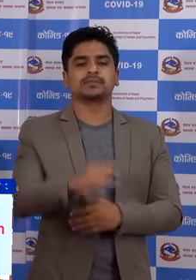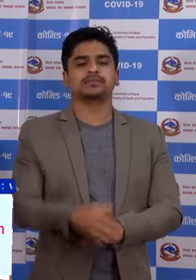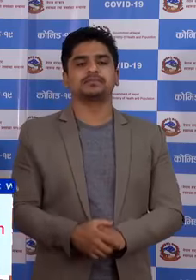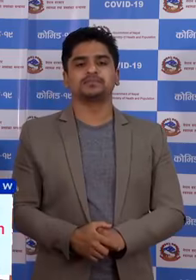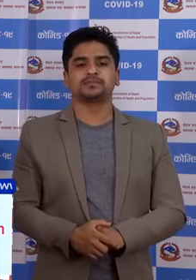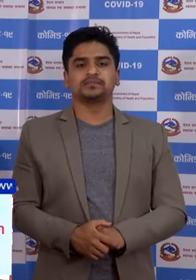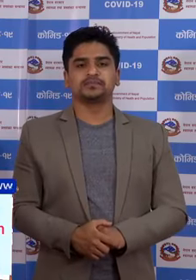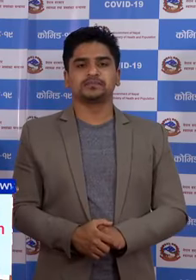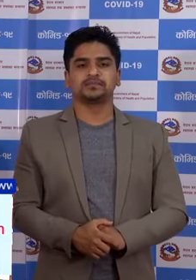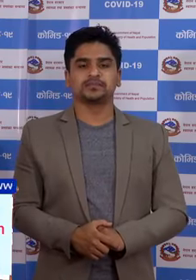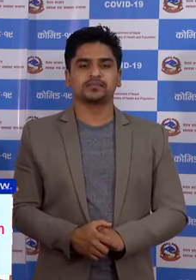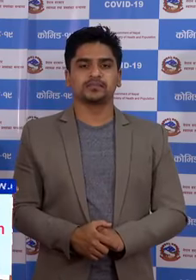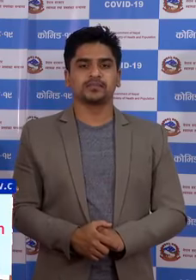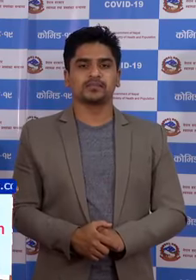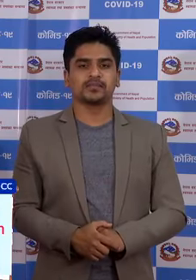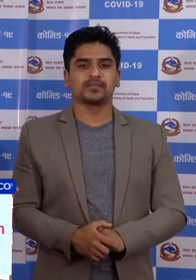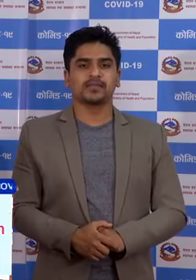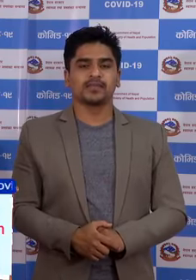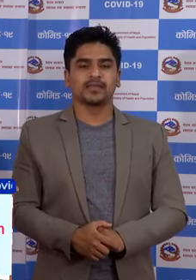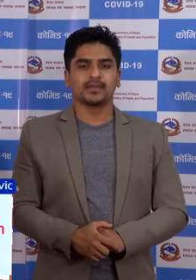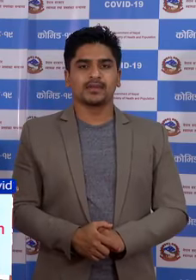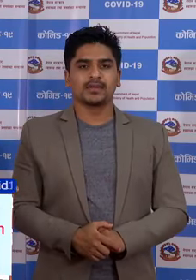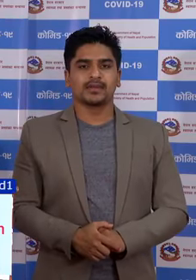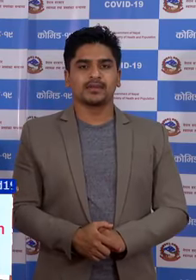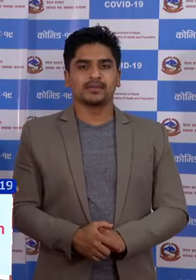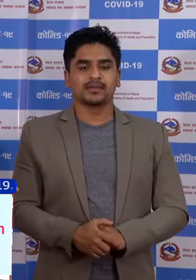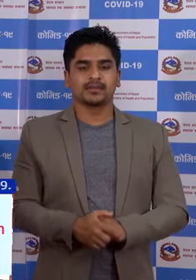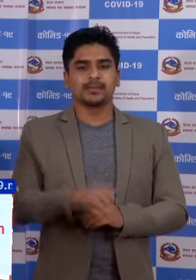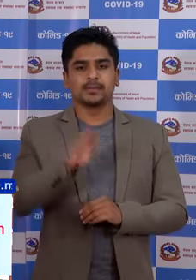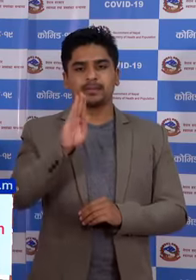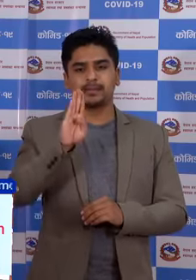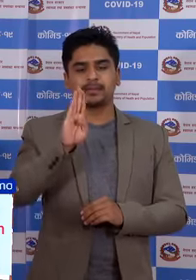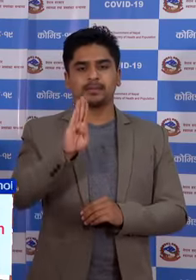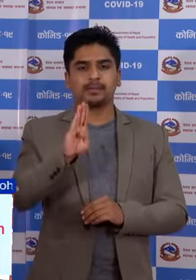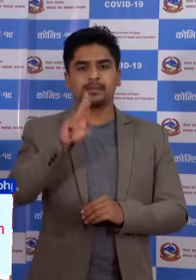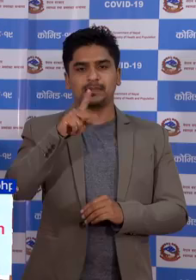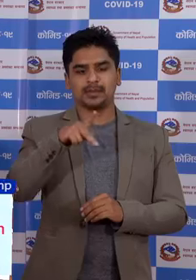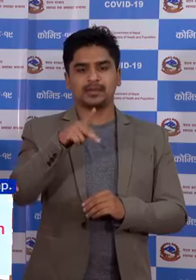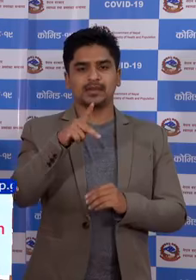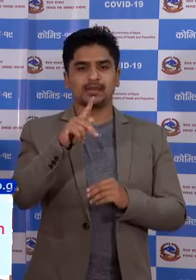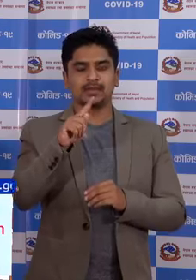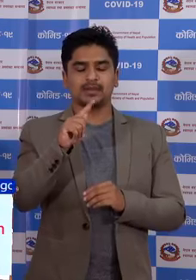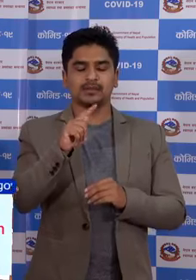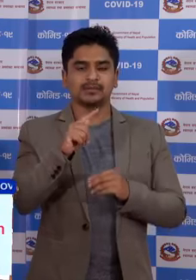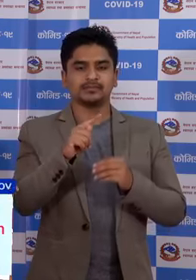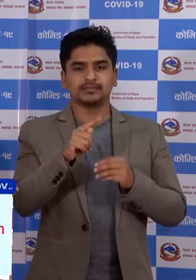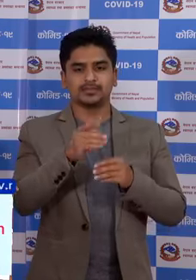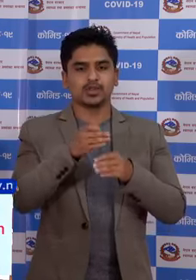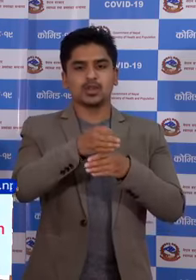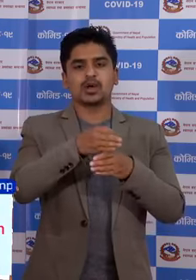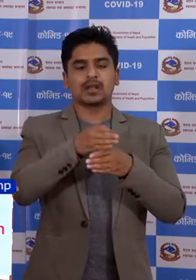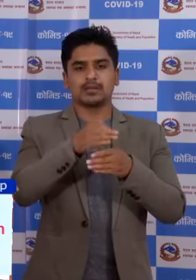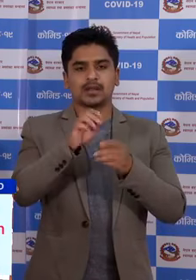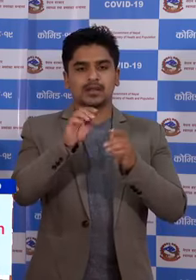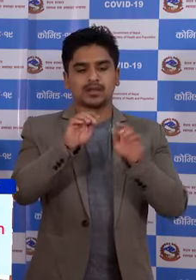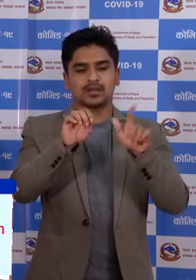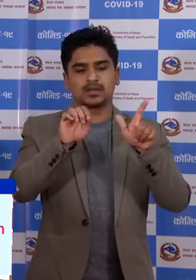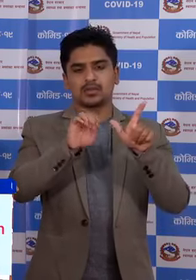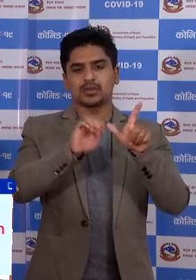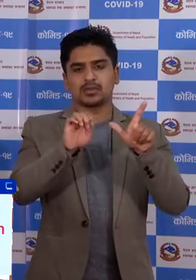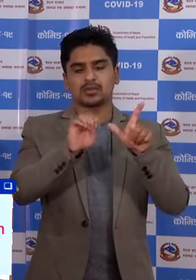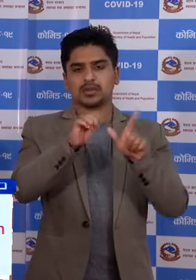बीपी कोईरला स्वाष्ट विज्ञान परतिस्ठान मां सब्तरीको